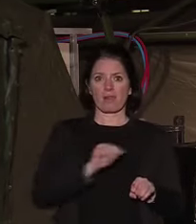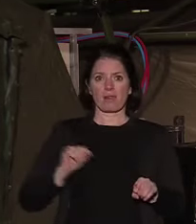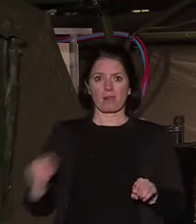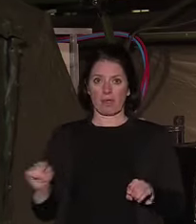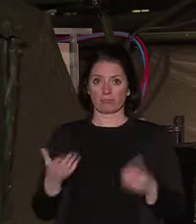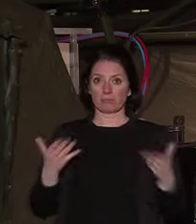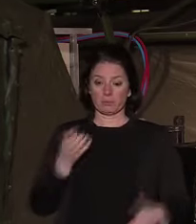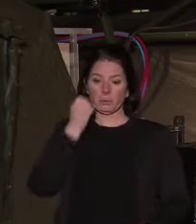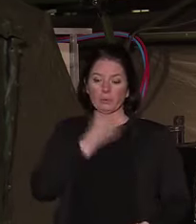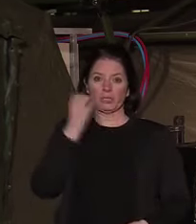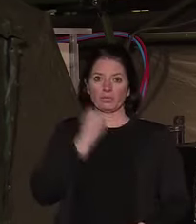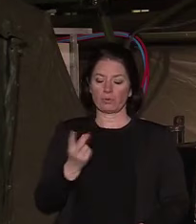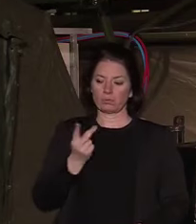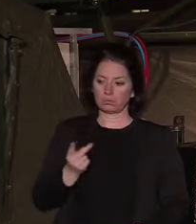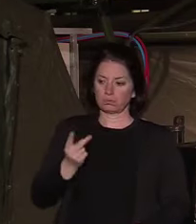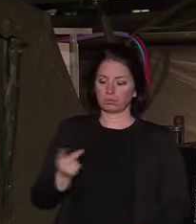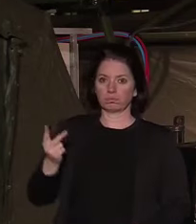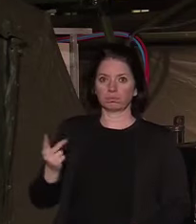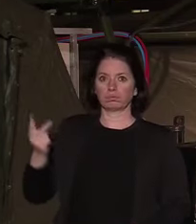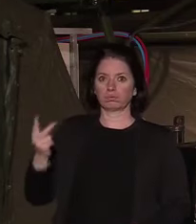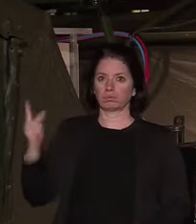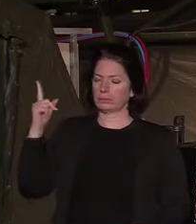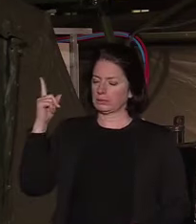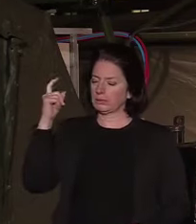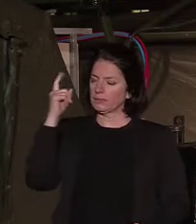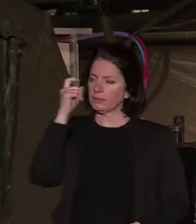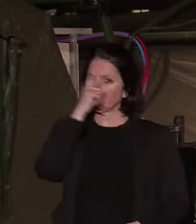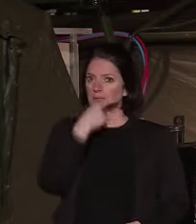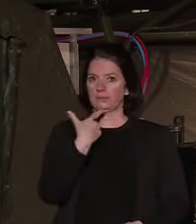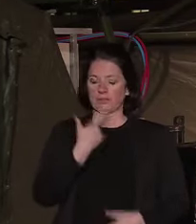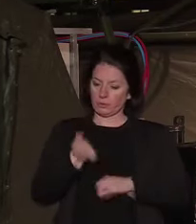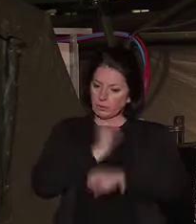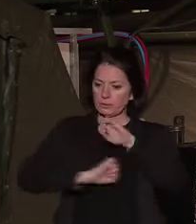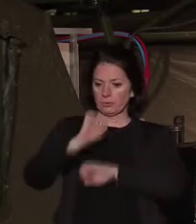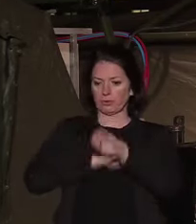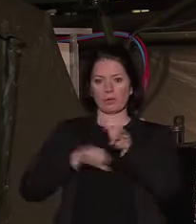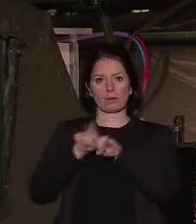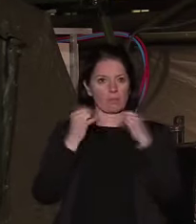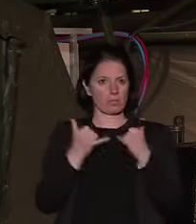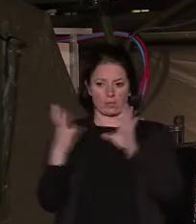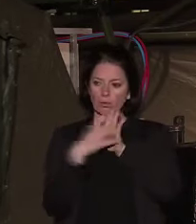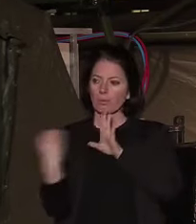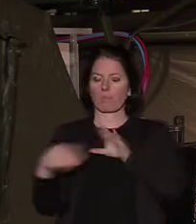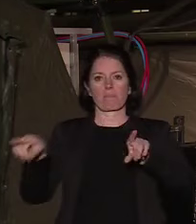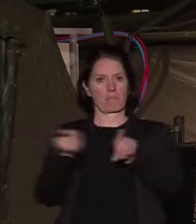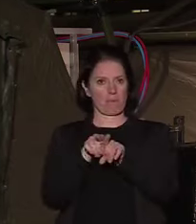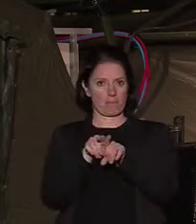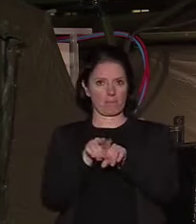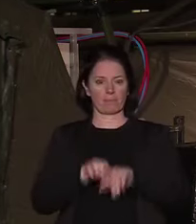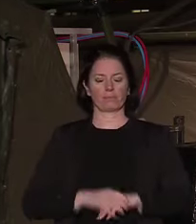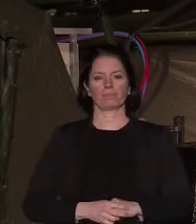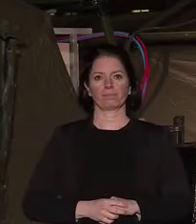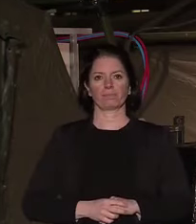chaque jour est plus difficile. Et c la même organisation qui se met en place. Elle se met en place aussi